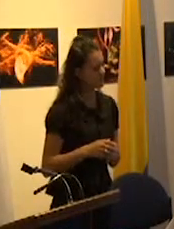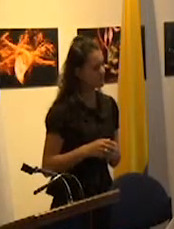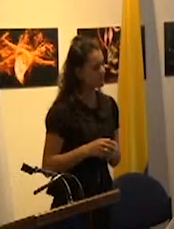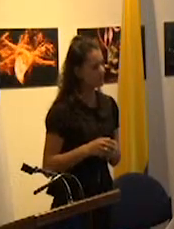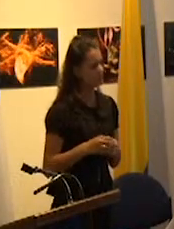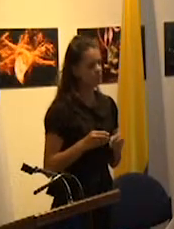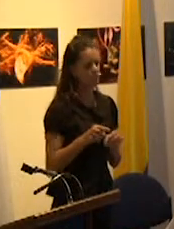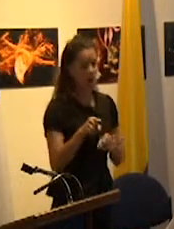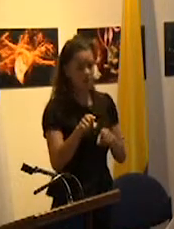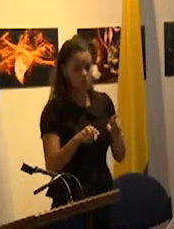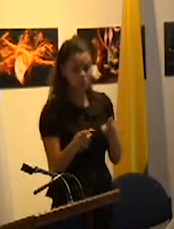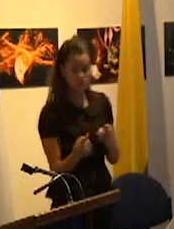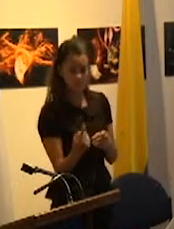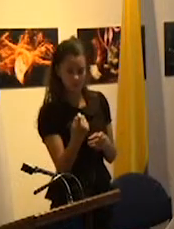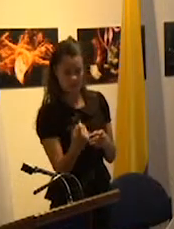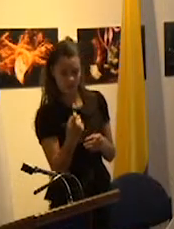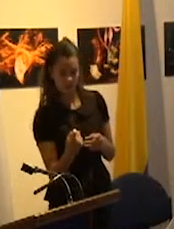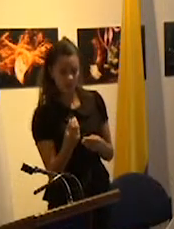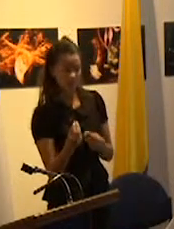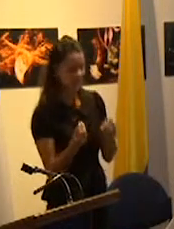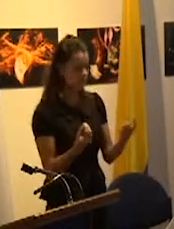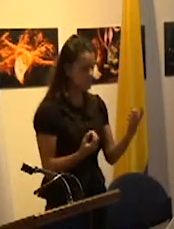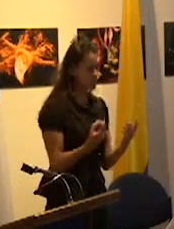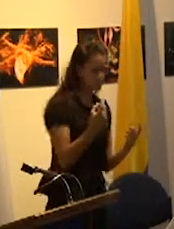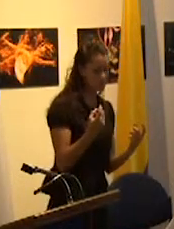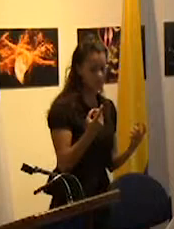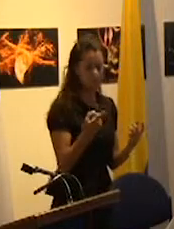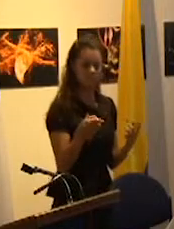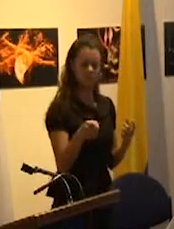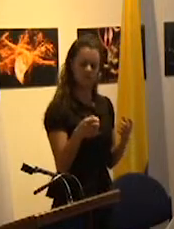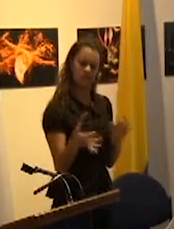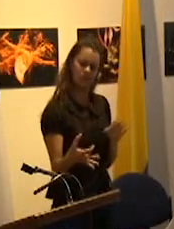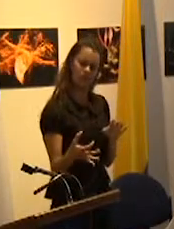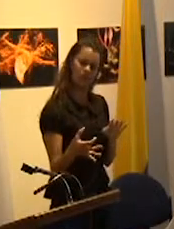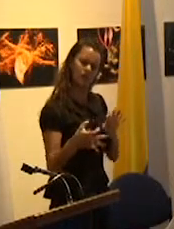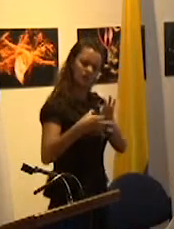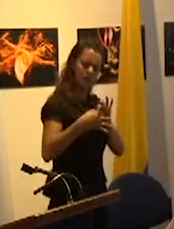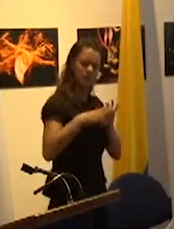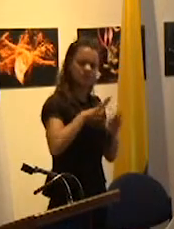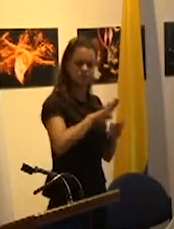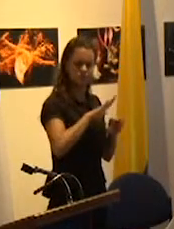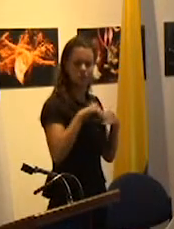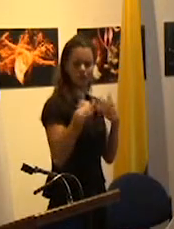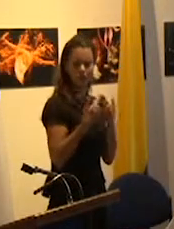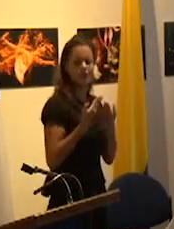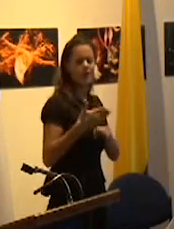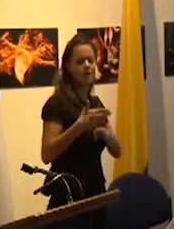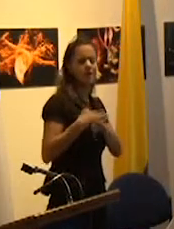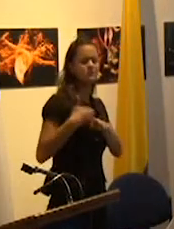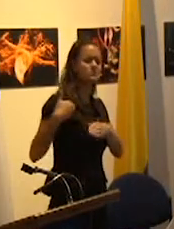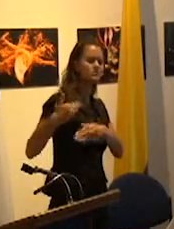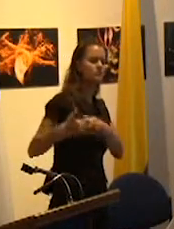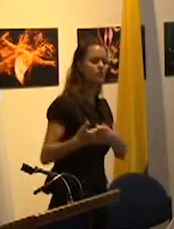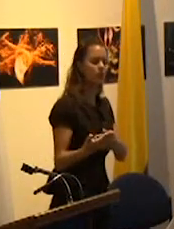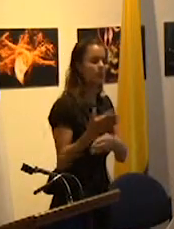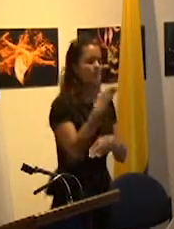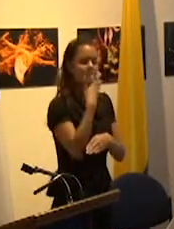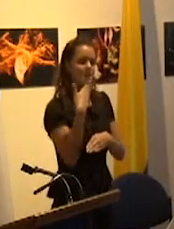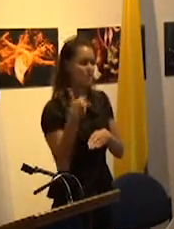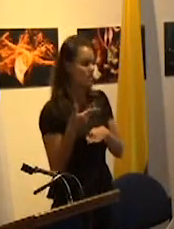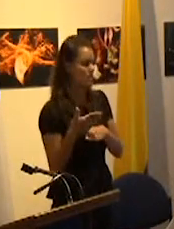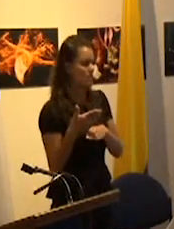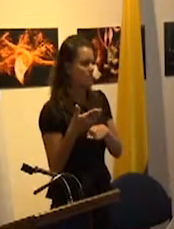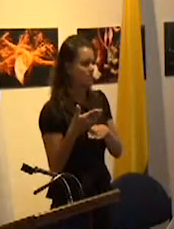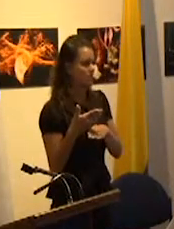insuficiencias personales la interrupción de la trayectoria escolar y la incorporación temprana